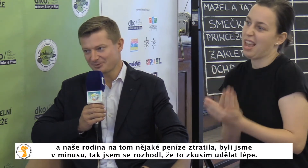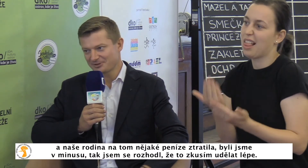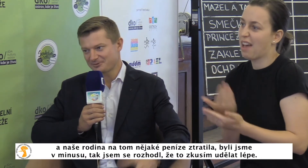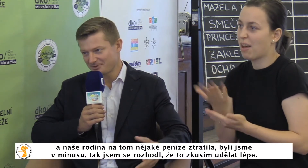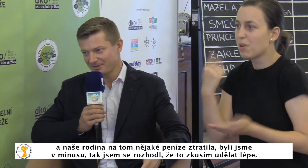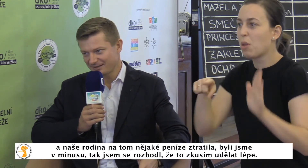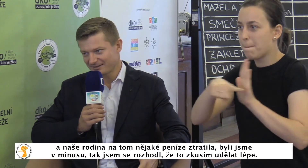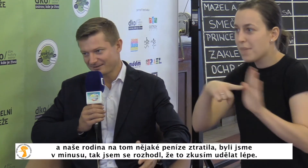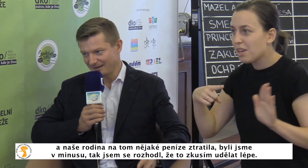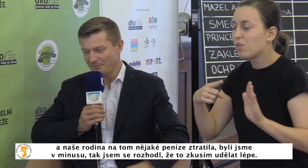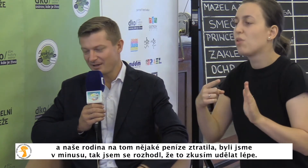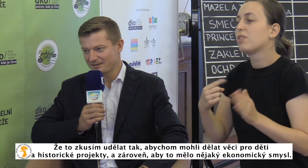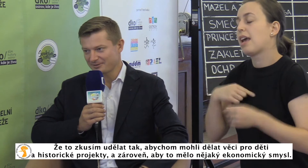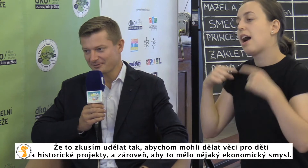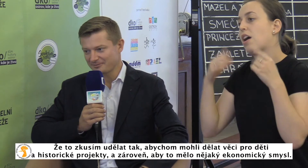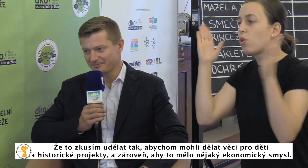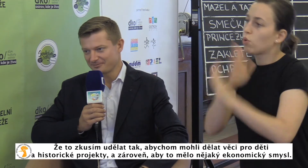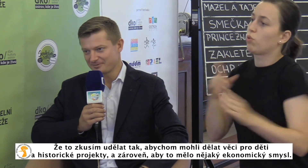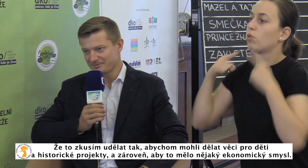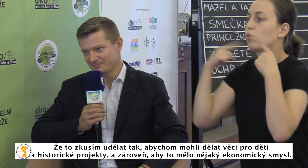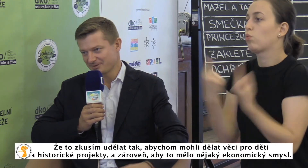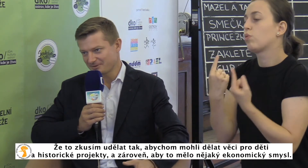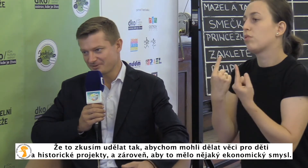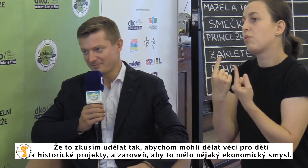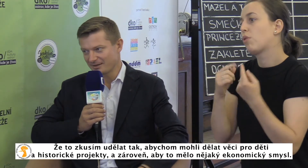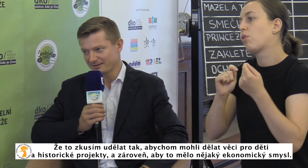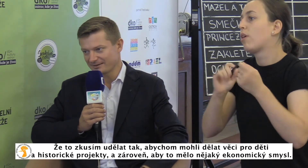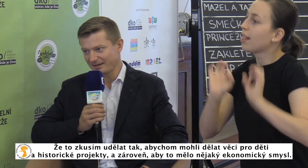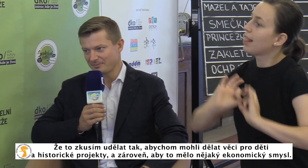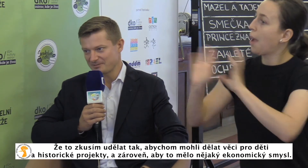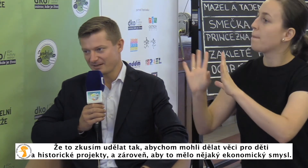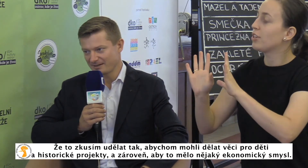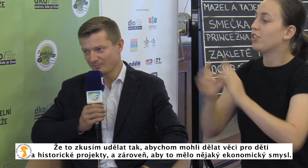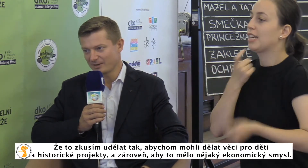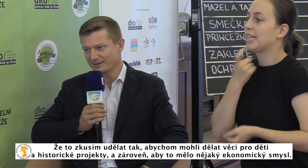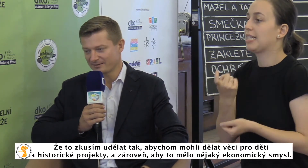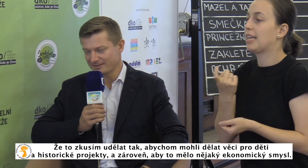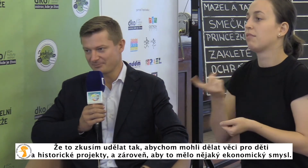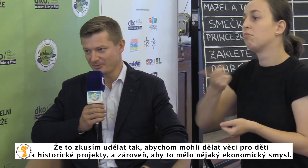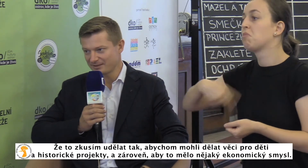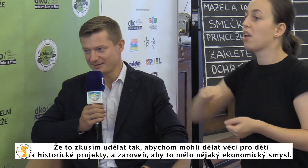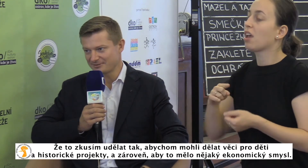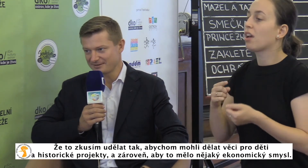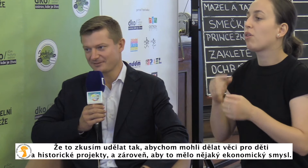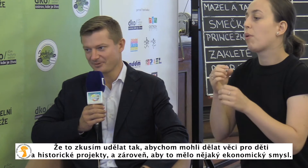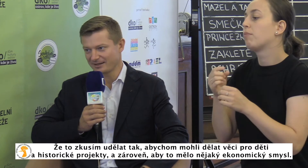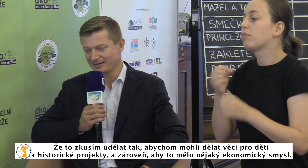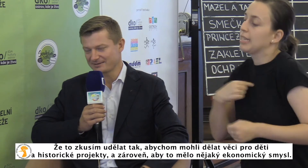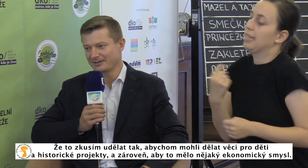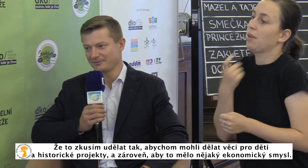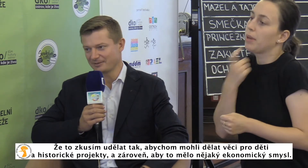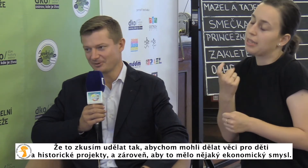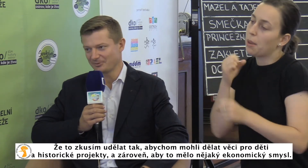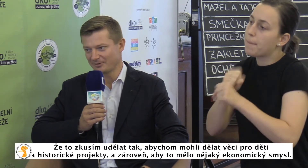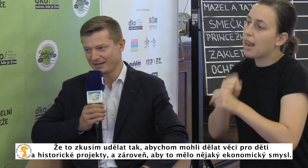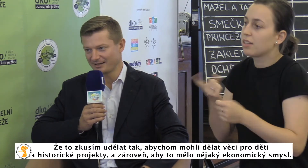jsem se rozhodl, že to zkusím dělat lépe a že to zkusím dělat tak, aby jsme mohli dělat věci pro děti a historické projekty a